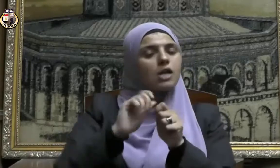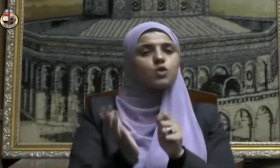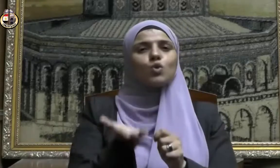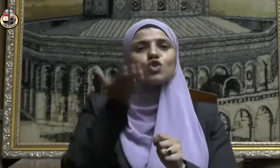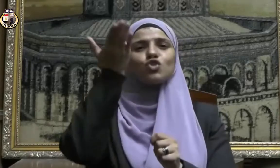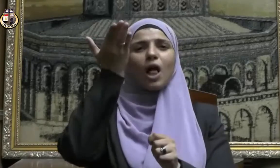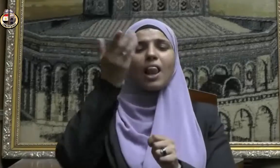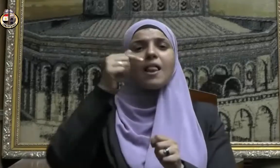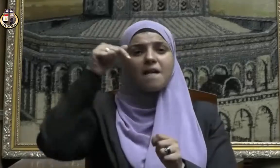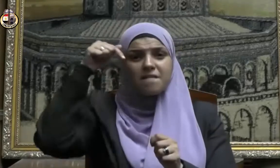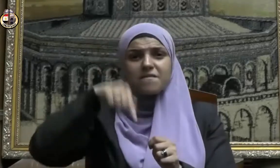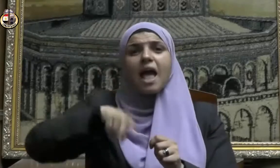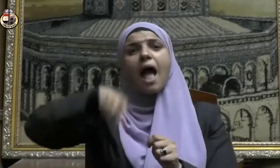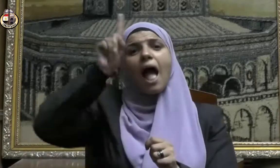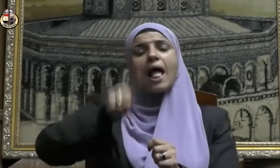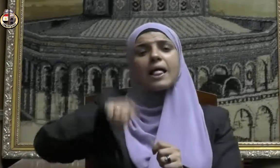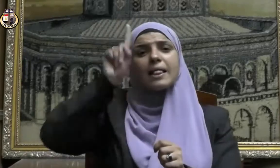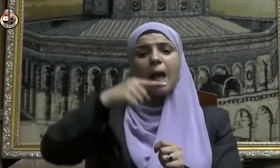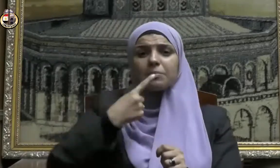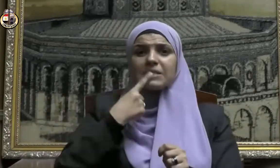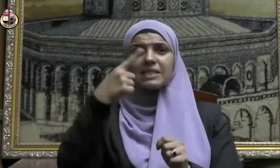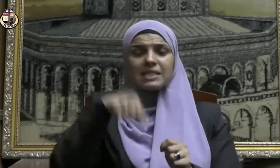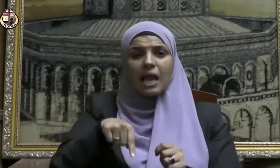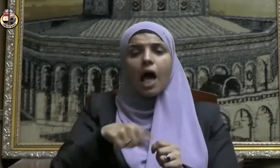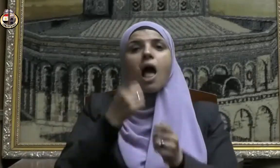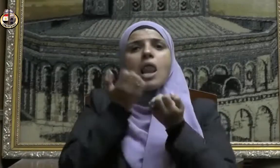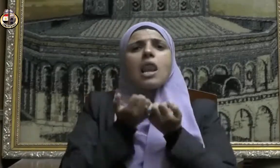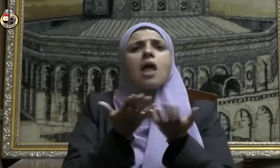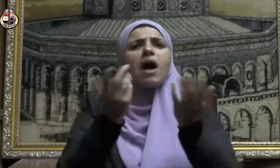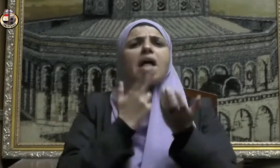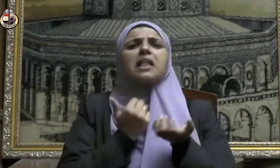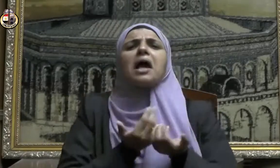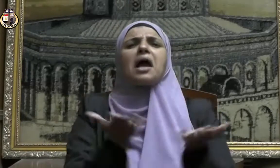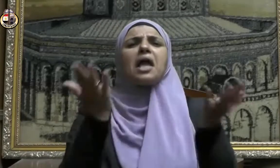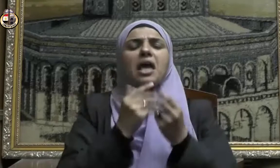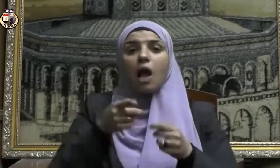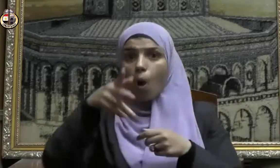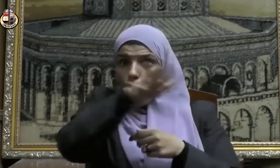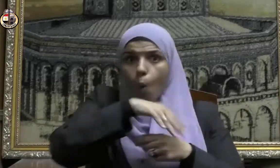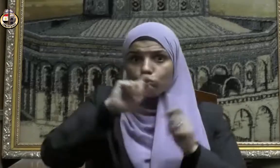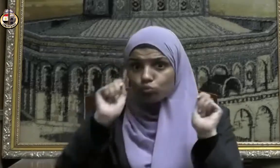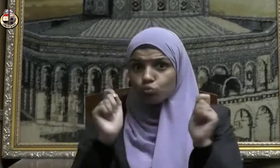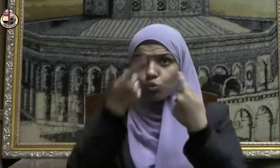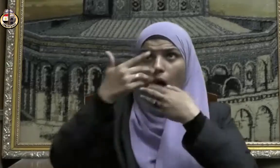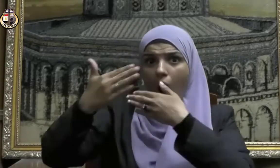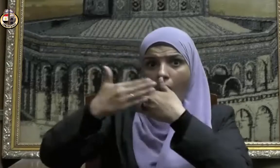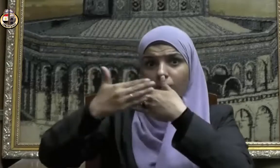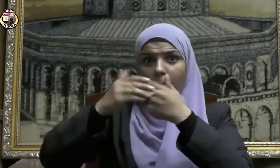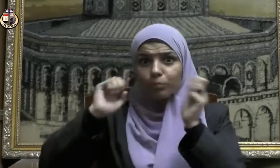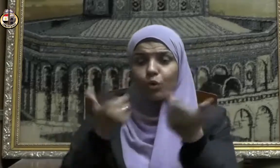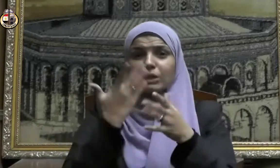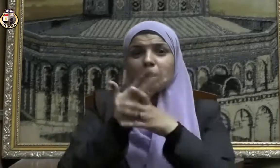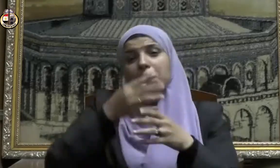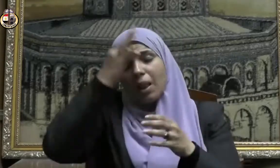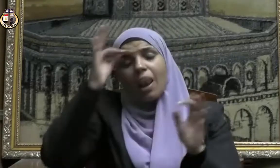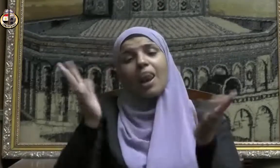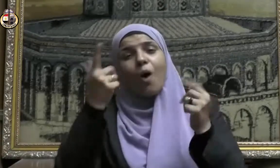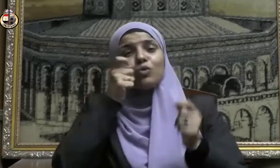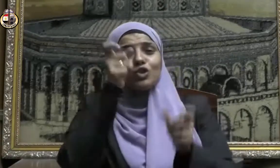في أيام ذهركم نفحات فتعرضوا لها لعل أحدكم أن